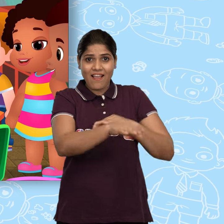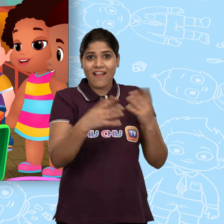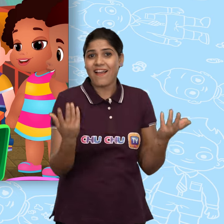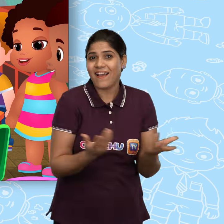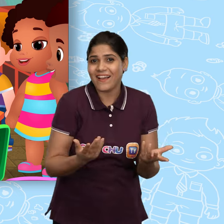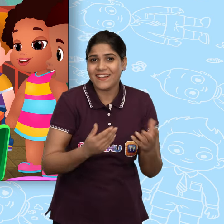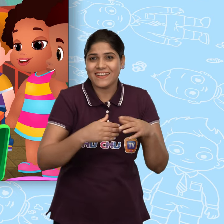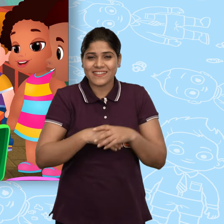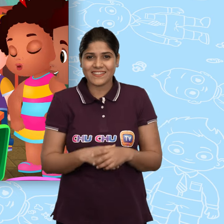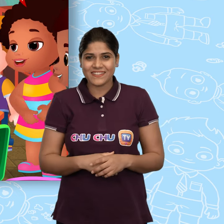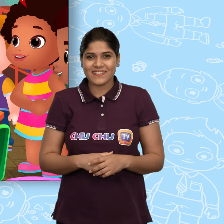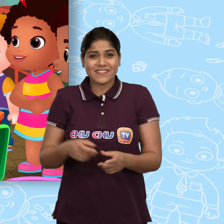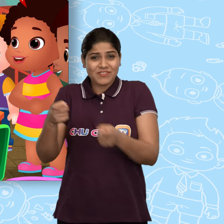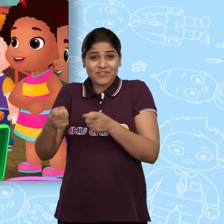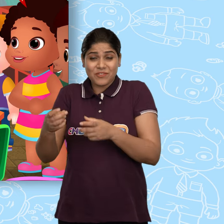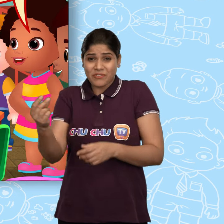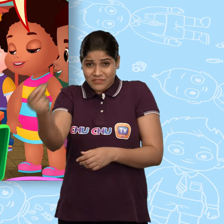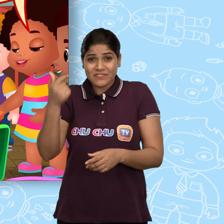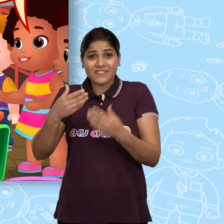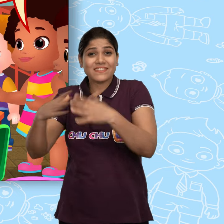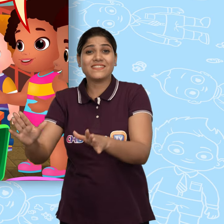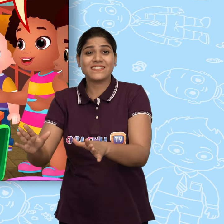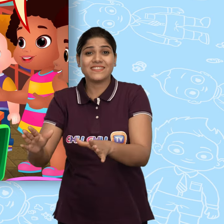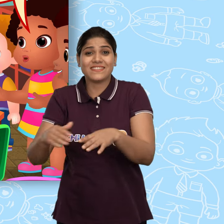क्या है रुका नहीं जा रहा जल्दी खोलिये मिस्टर हालो